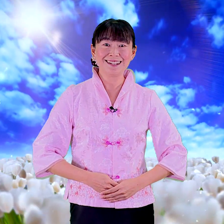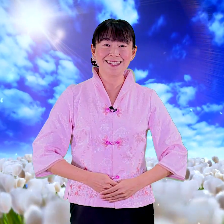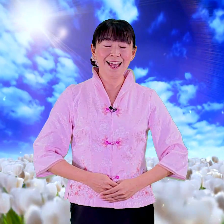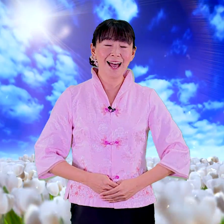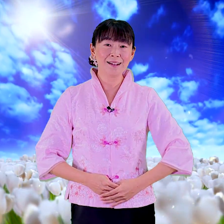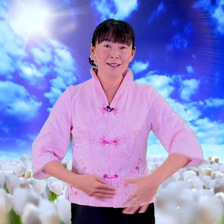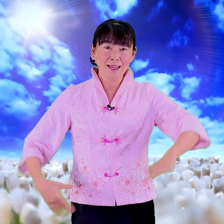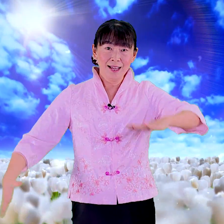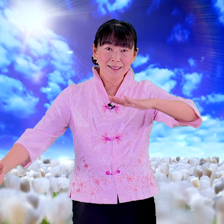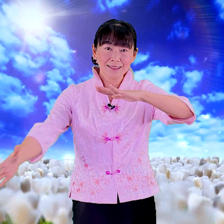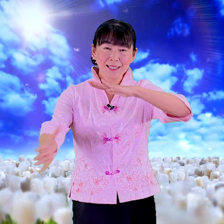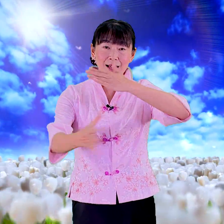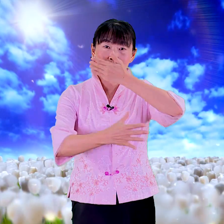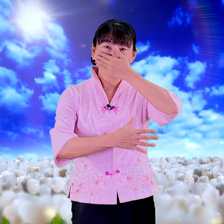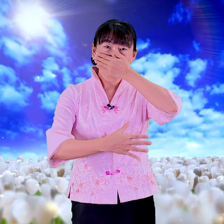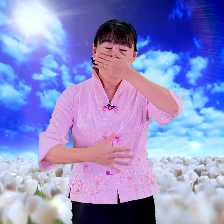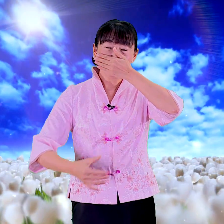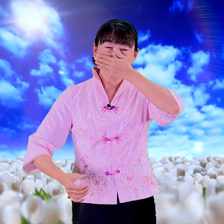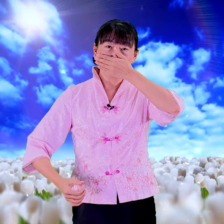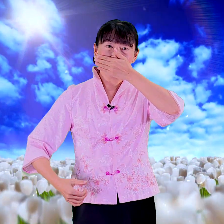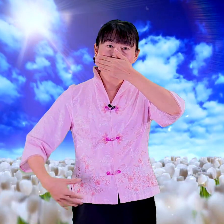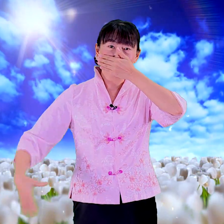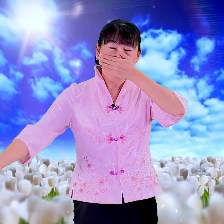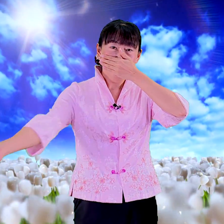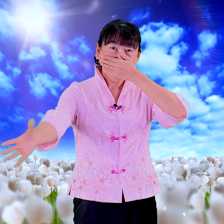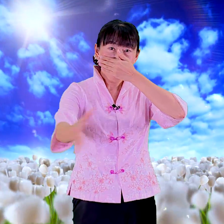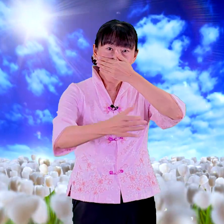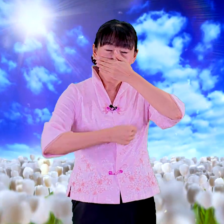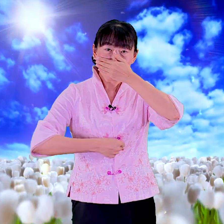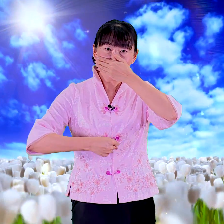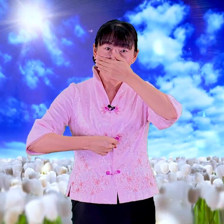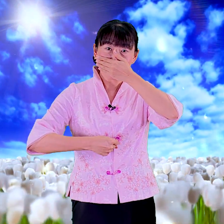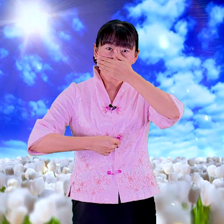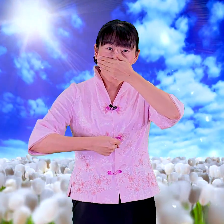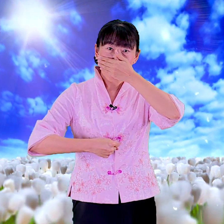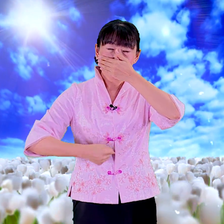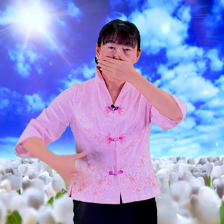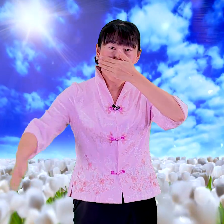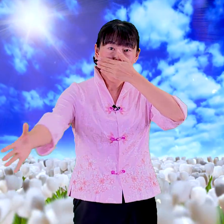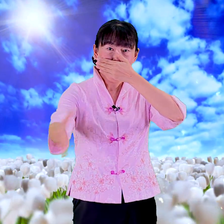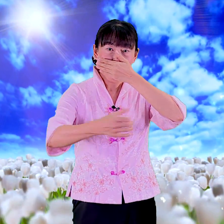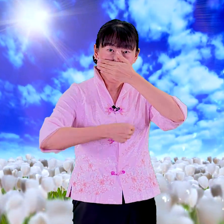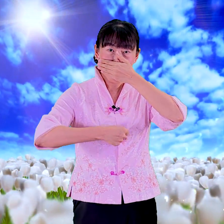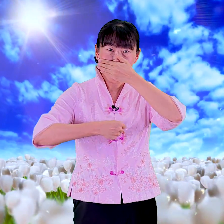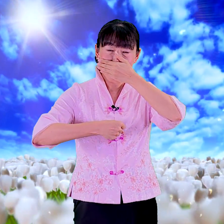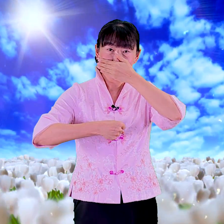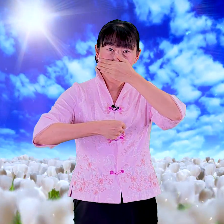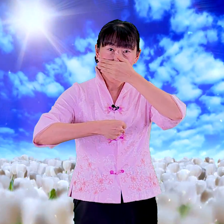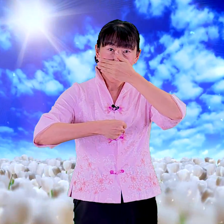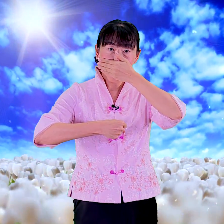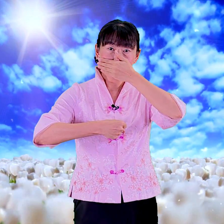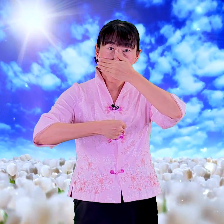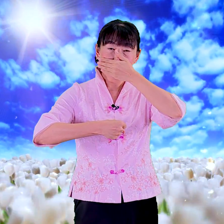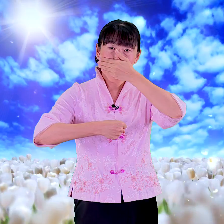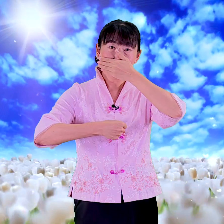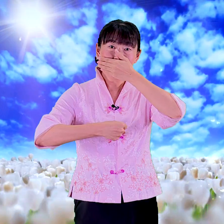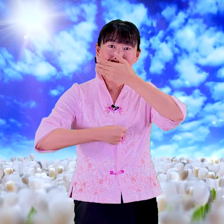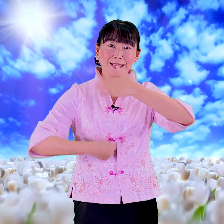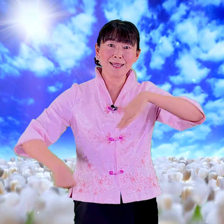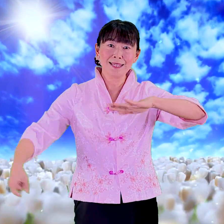哦好 盗握着嘴巴盗窃好 盗窃乱贼